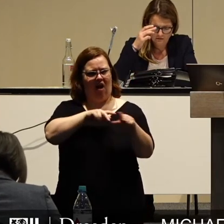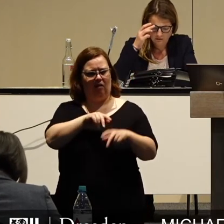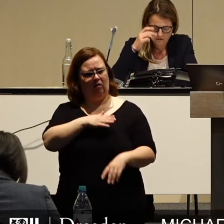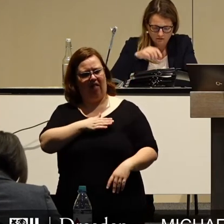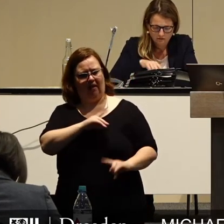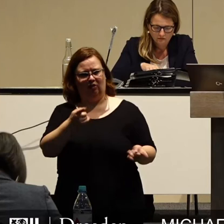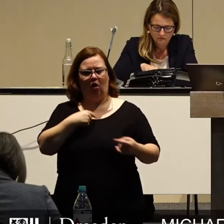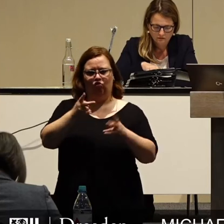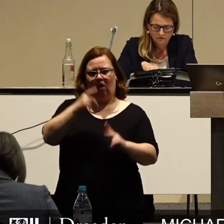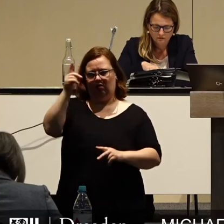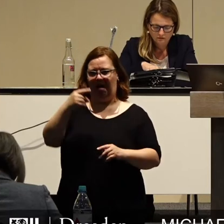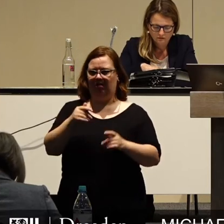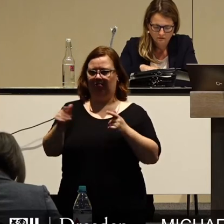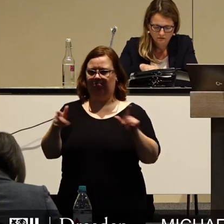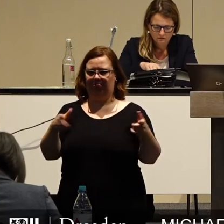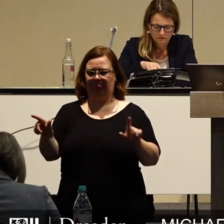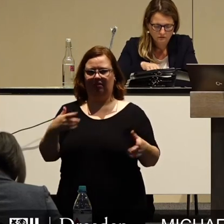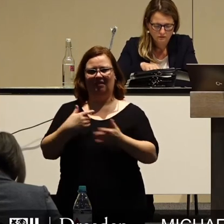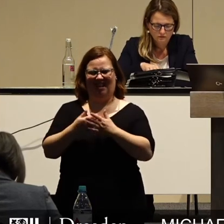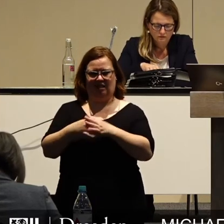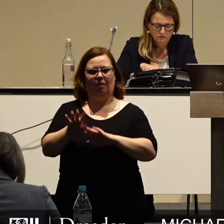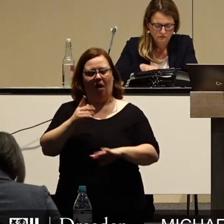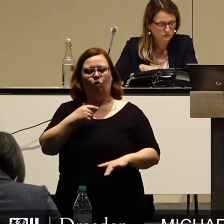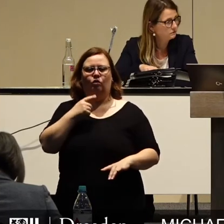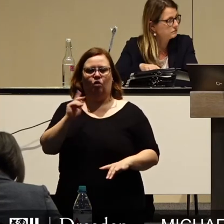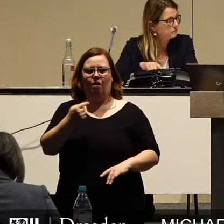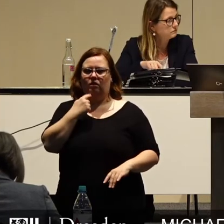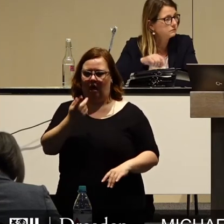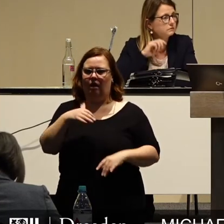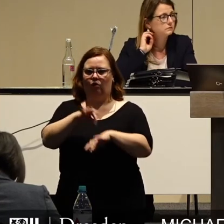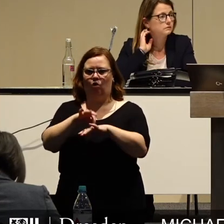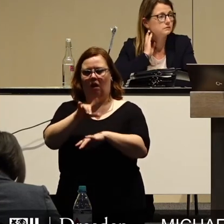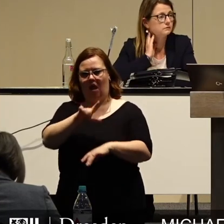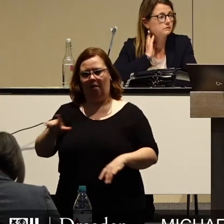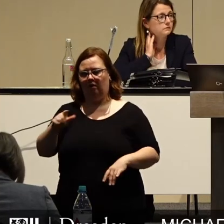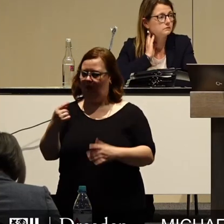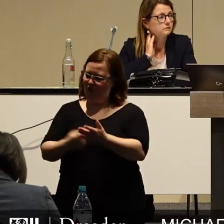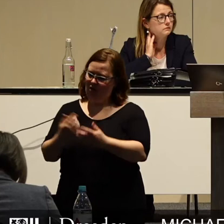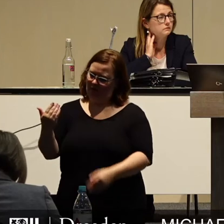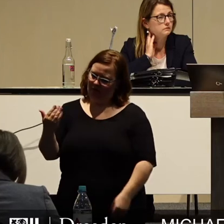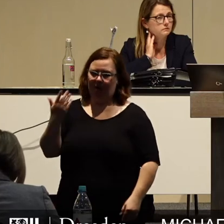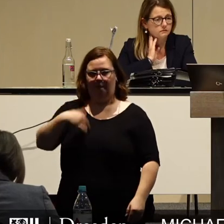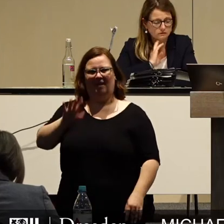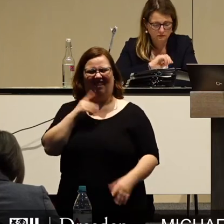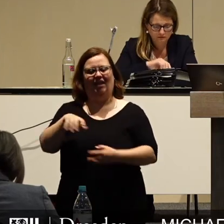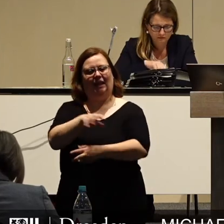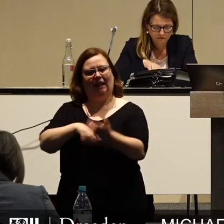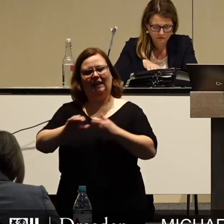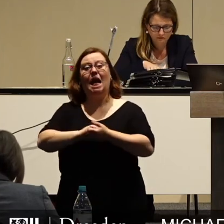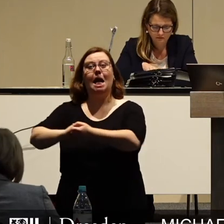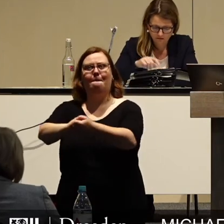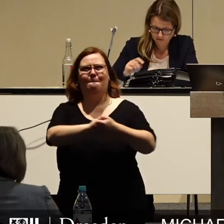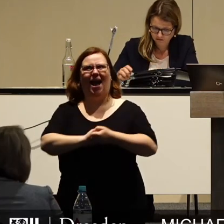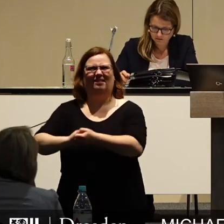und gegenüber dem Stadtrat darstellt. Deshalb möchte ich von dieser Stelle auch nochmal Herrn Dr. Lahmes auffordern, lassen Sie uns die Krise gemeinsam